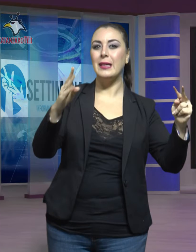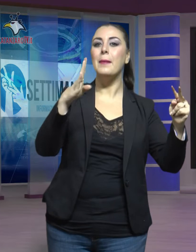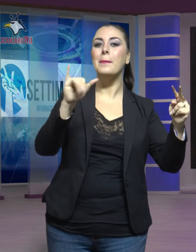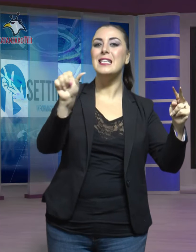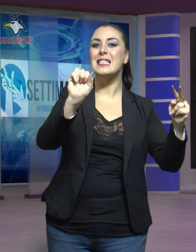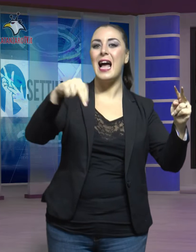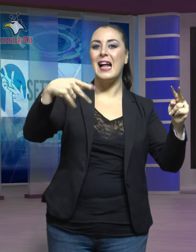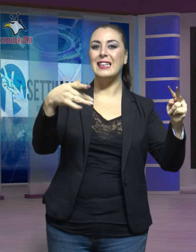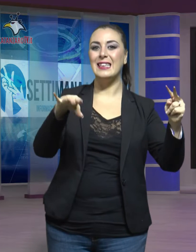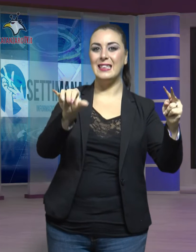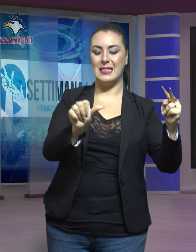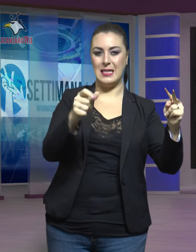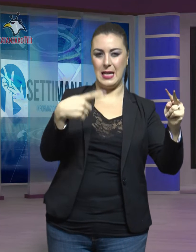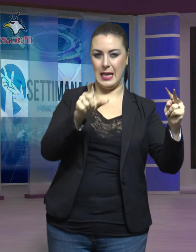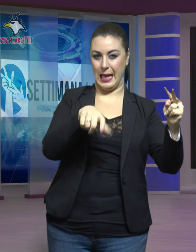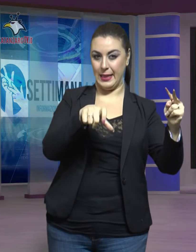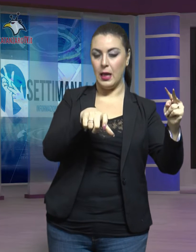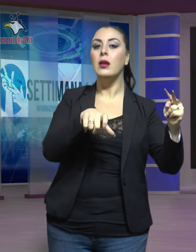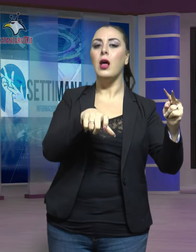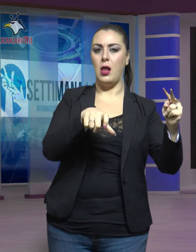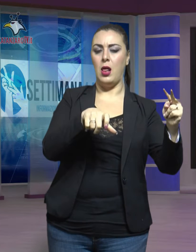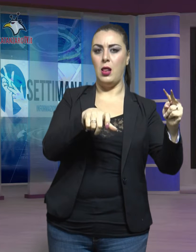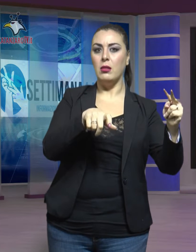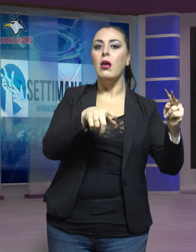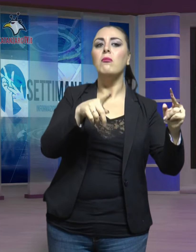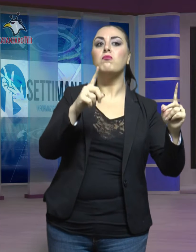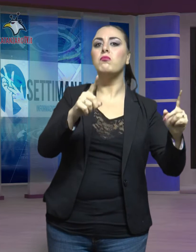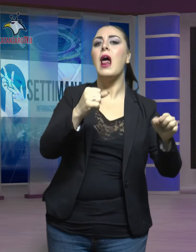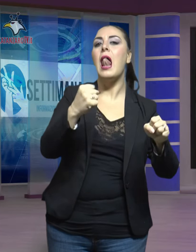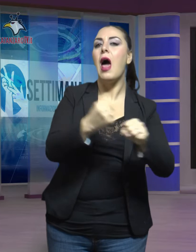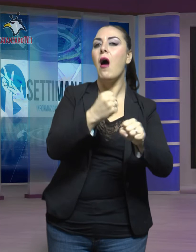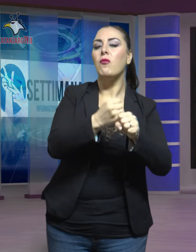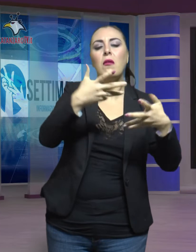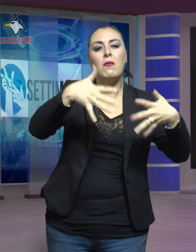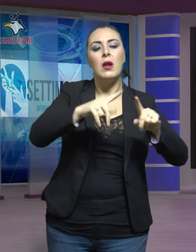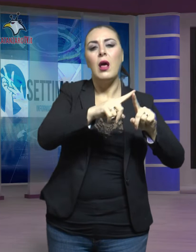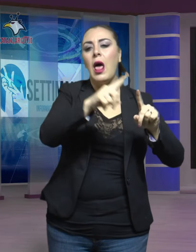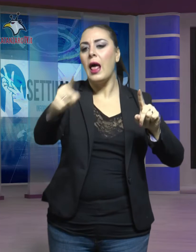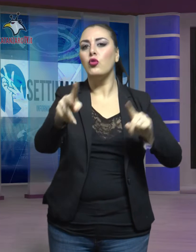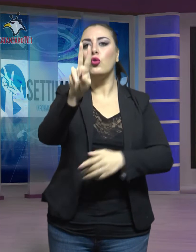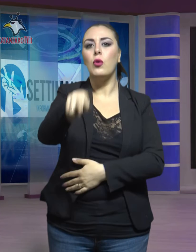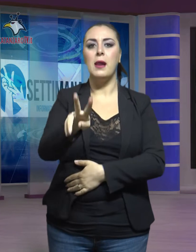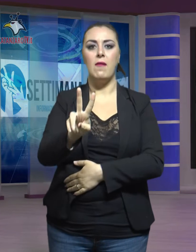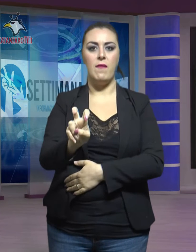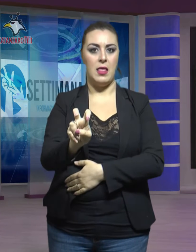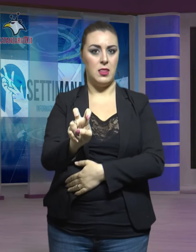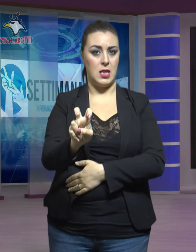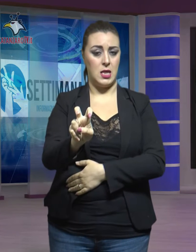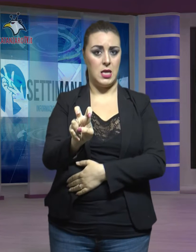di Catanzaro saranno completati entro il 2020. Lo stesso